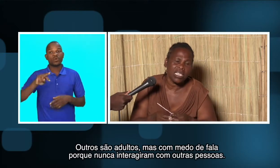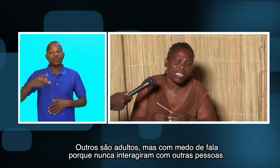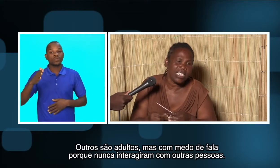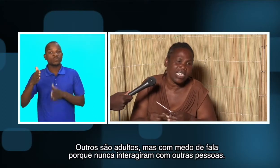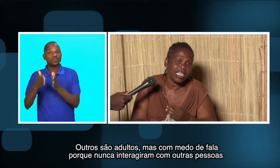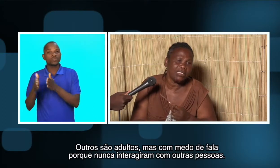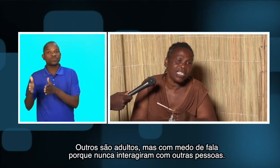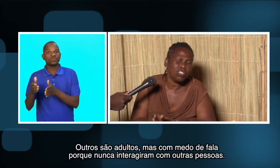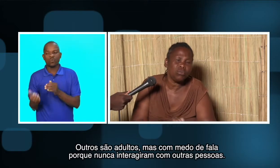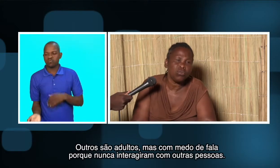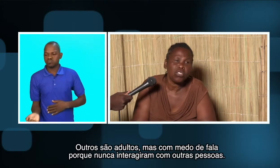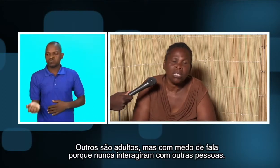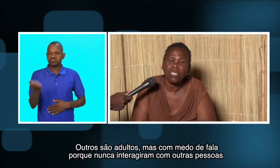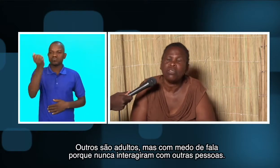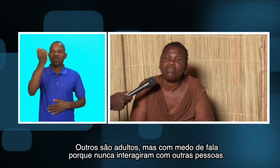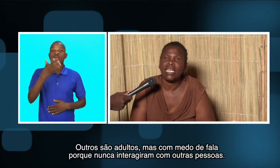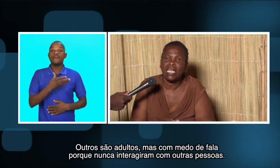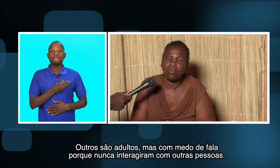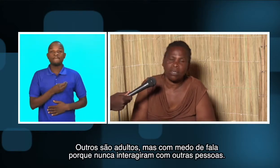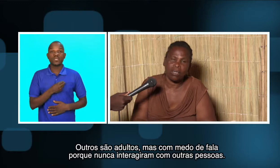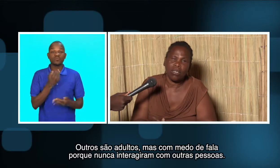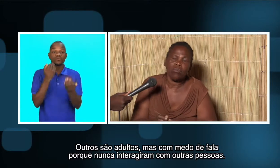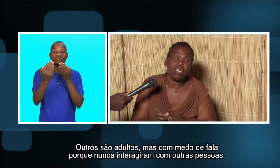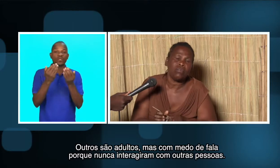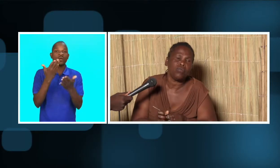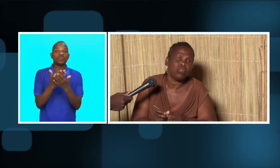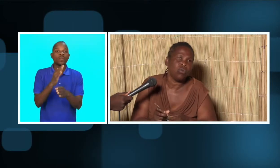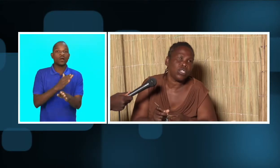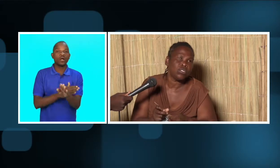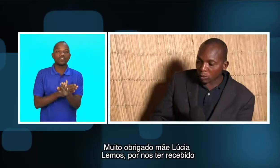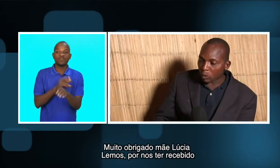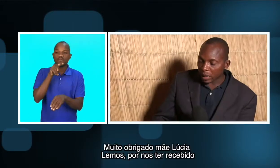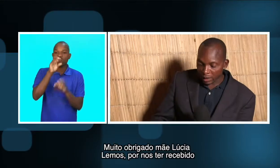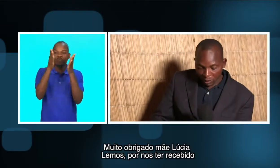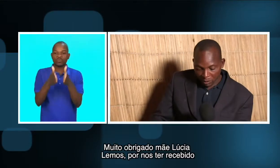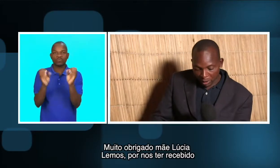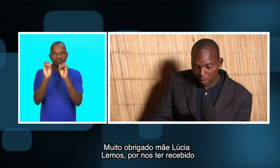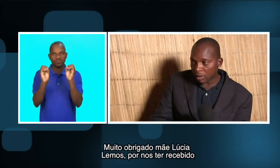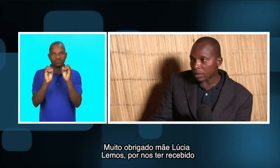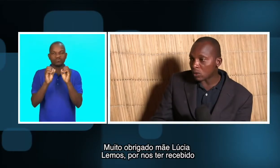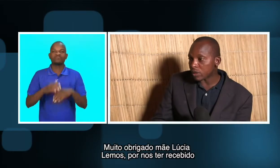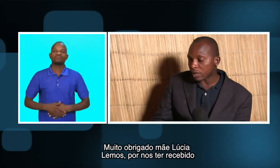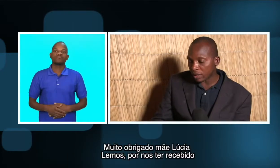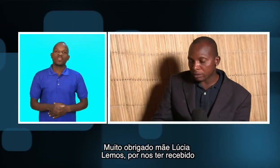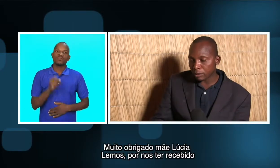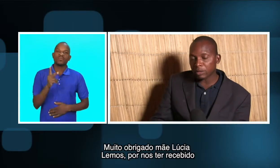antes chega a ser adulto, em termos de falar, porque nunca as outras soam. Muito obrigado, mãe Lúcia Lemos,